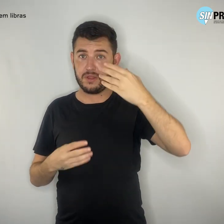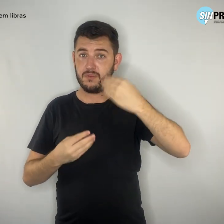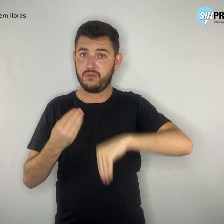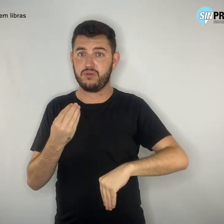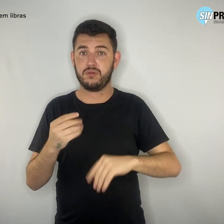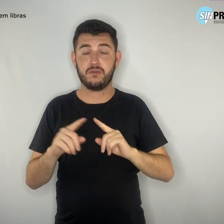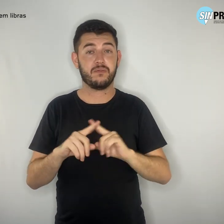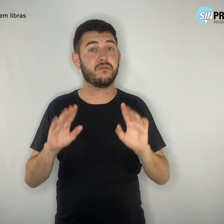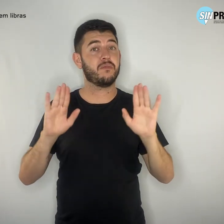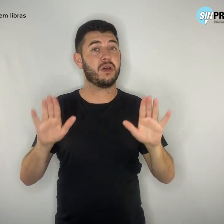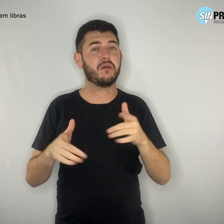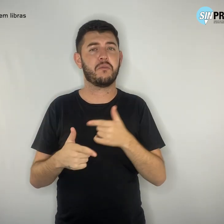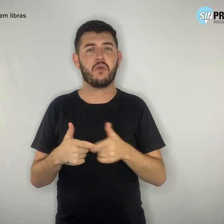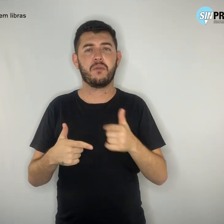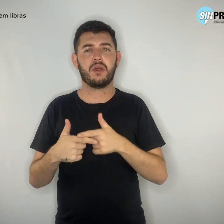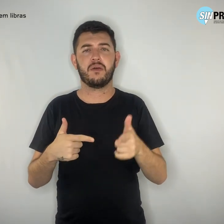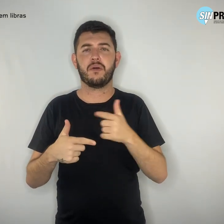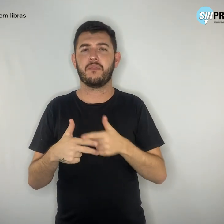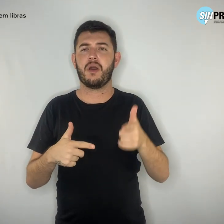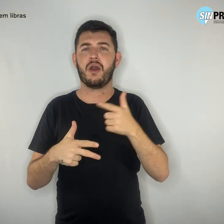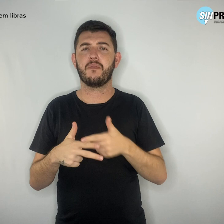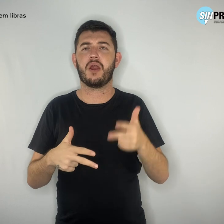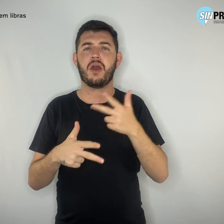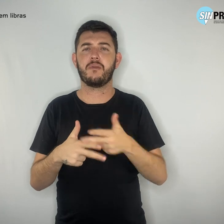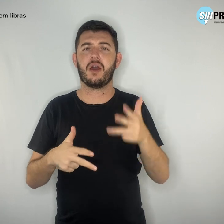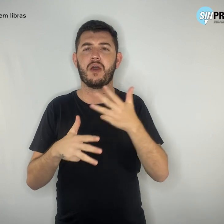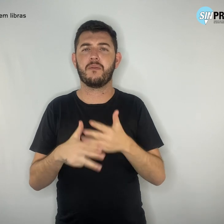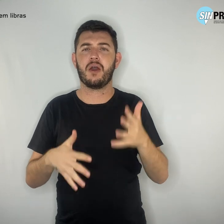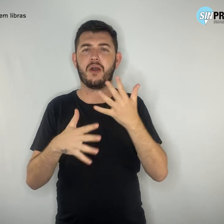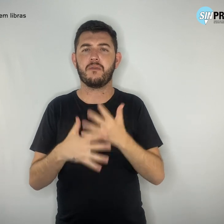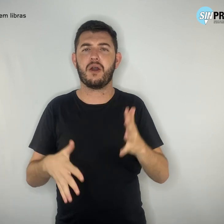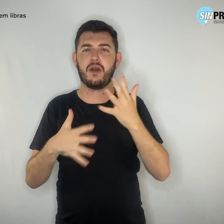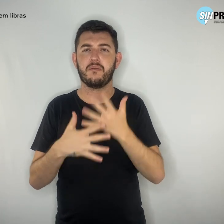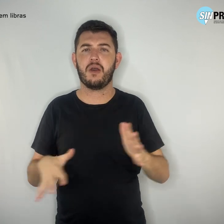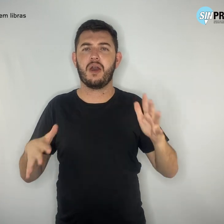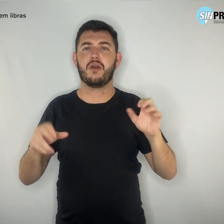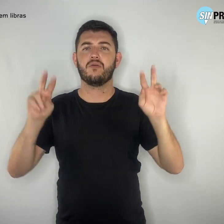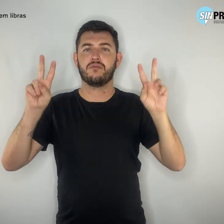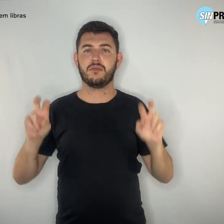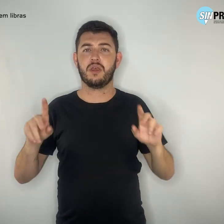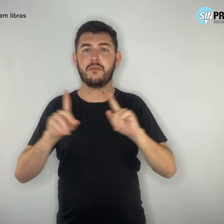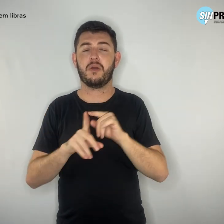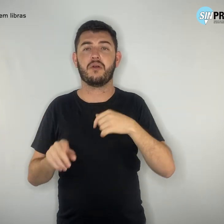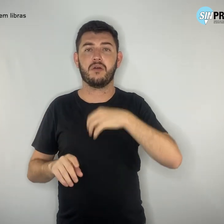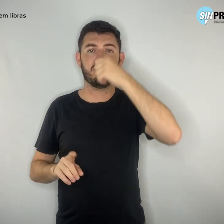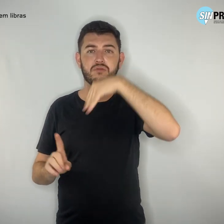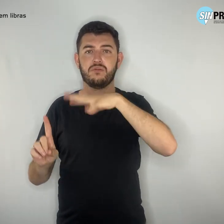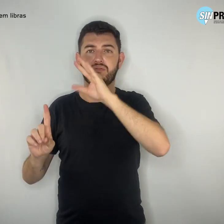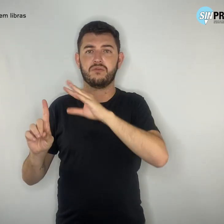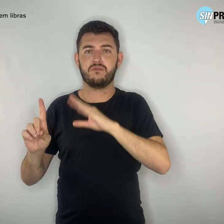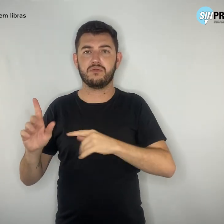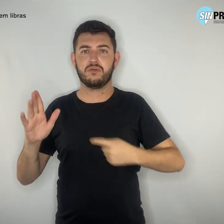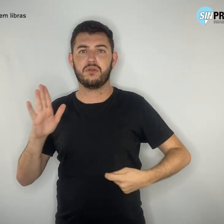têm sido muitos, desde denúncias de assédio sexual até interferência no projeto